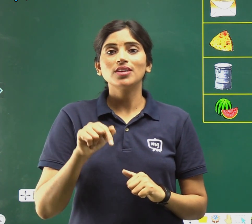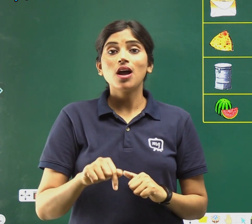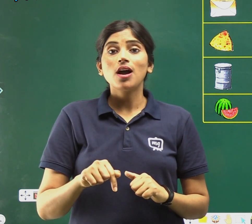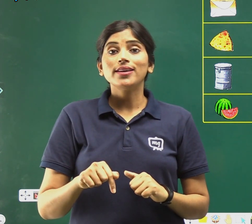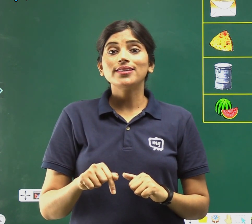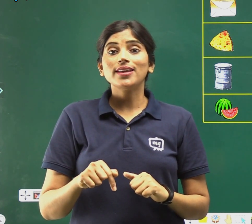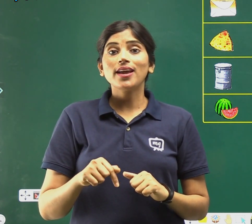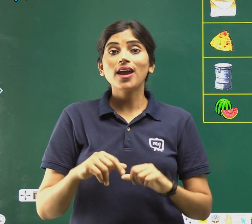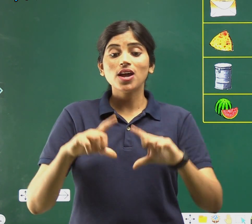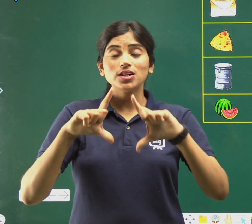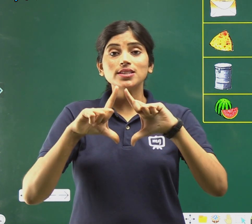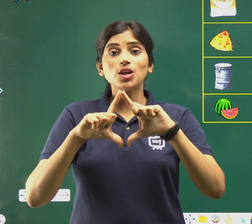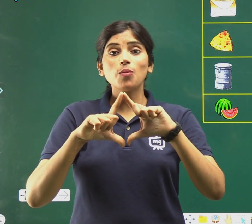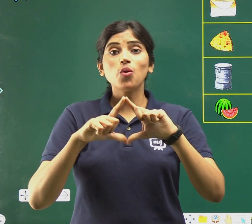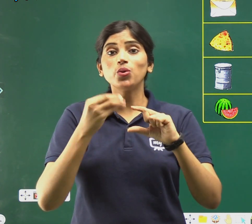समोसा,